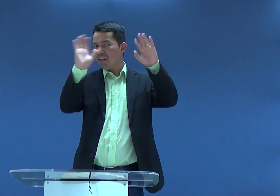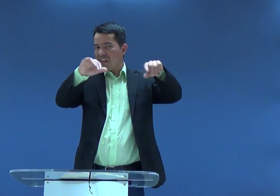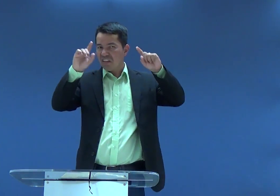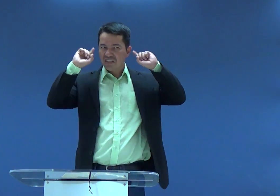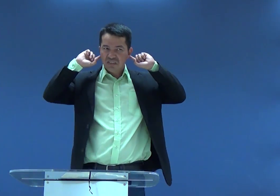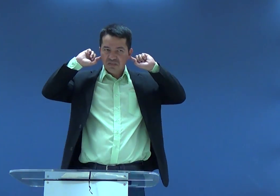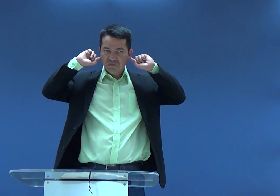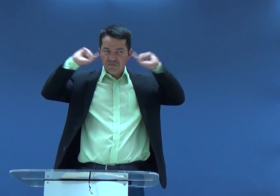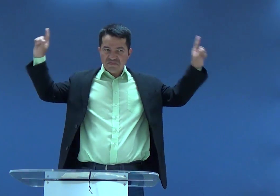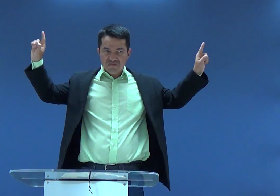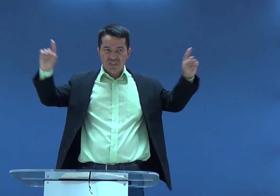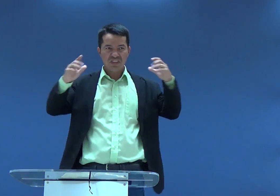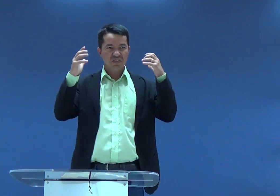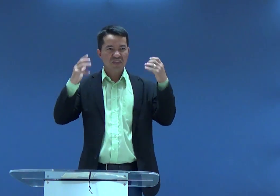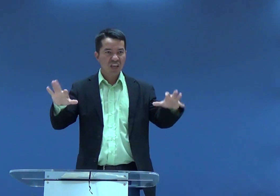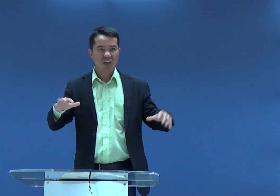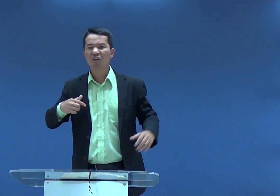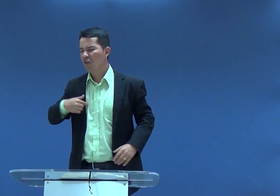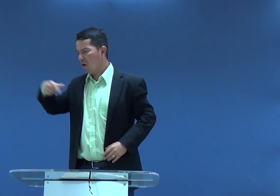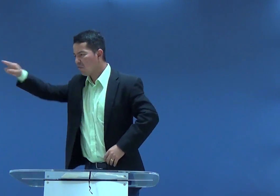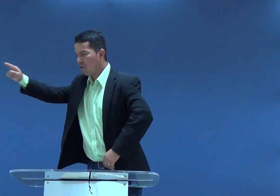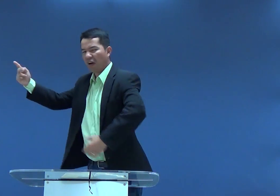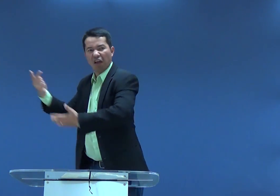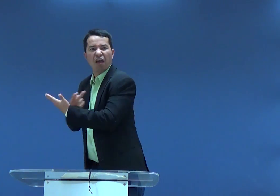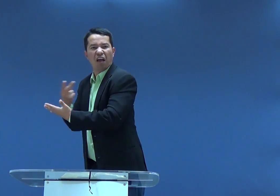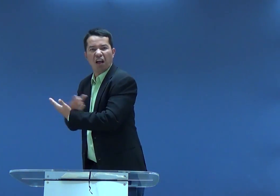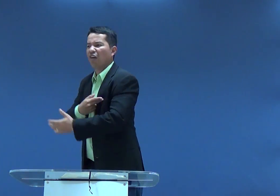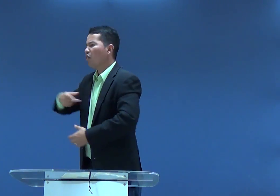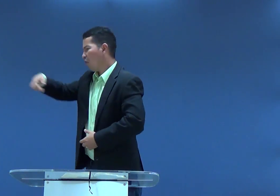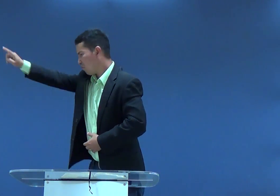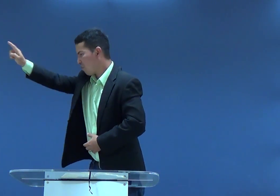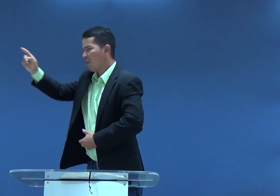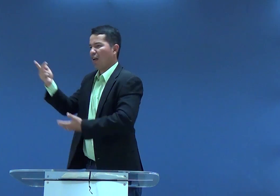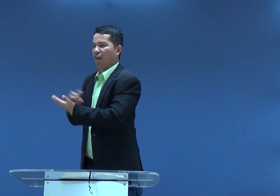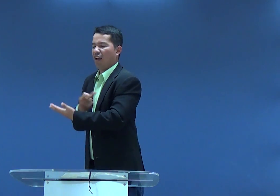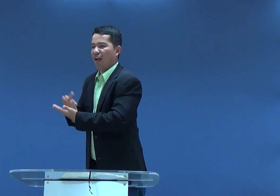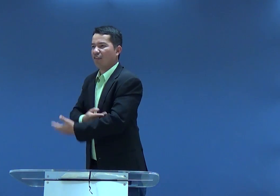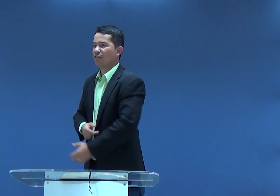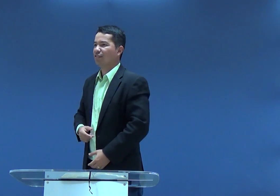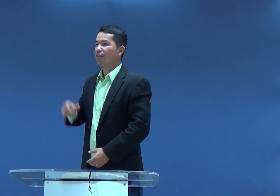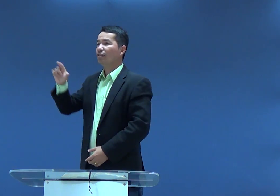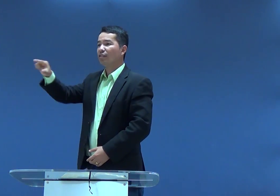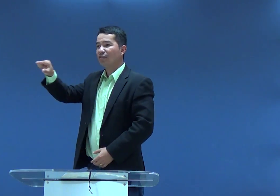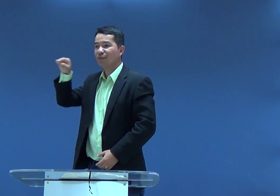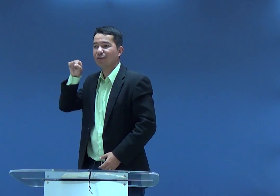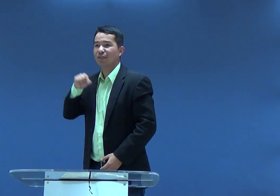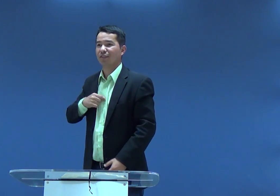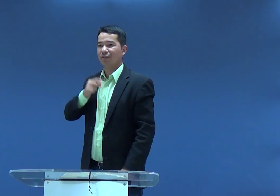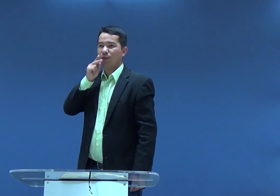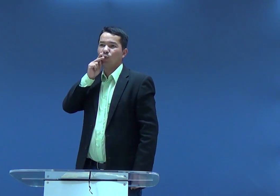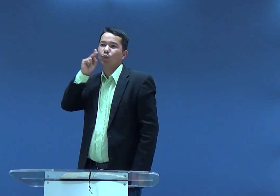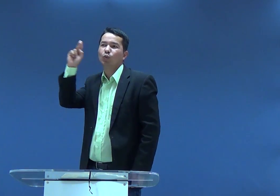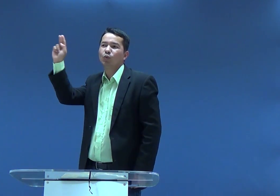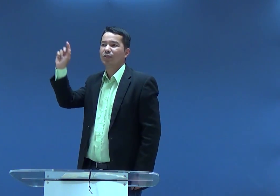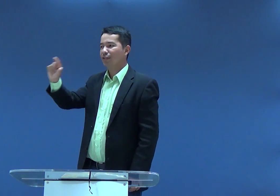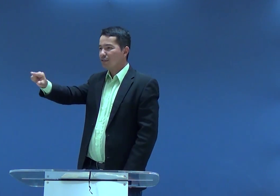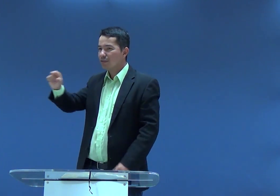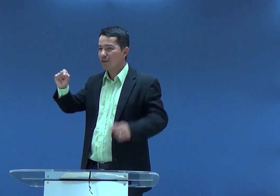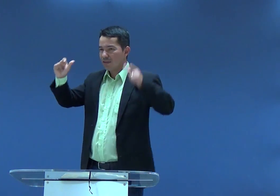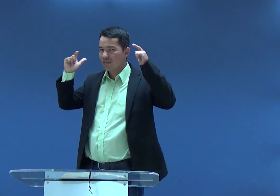Ah, pastor, não é tão grave assim. E vai lá e erra. Escolhe errar, né? Escolhe o